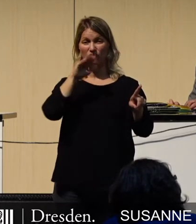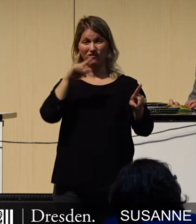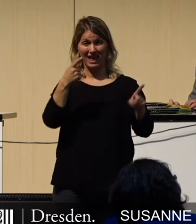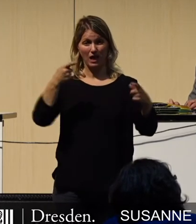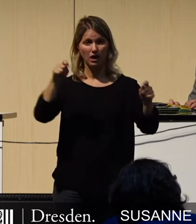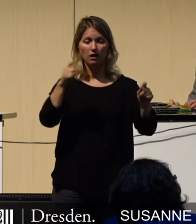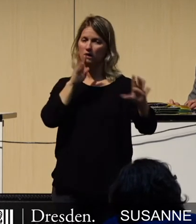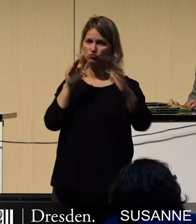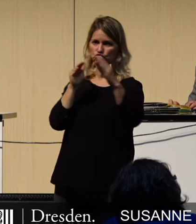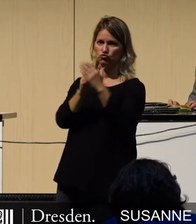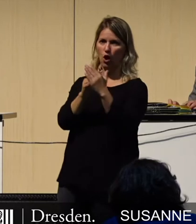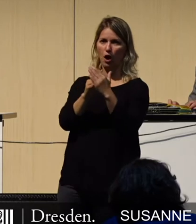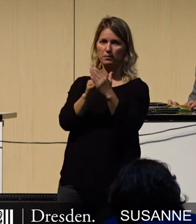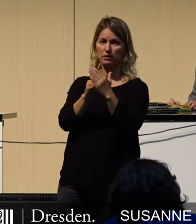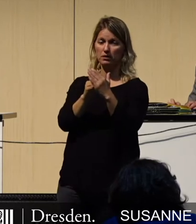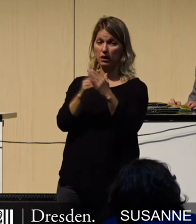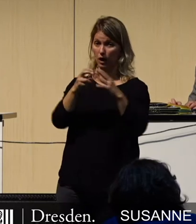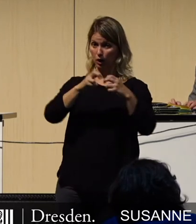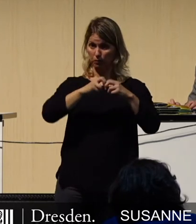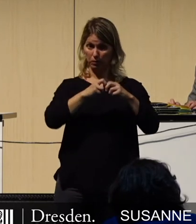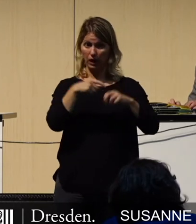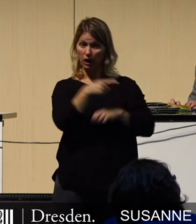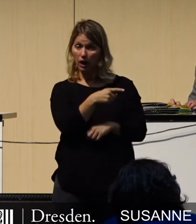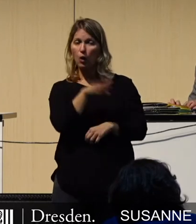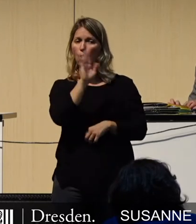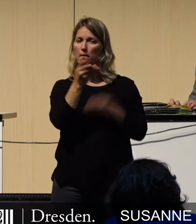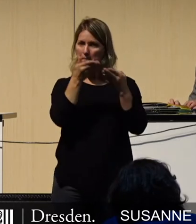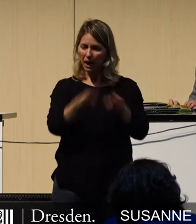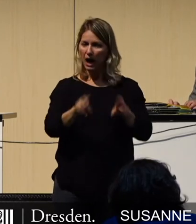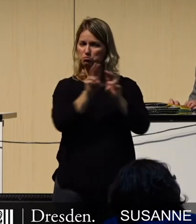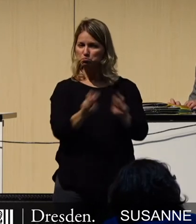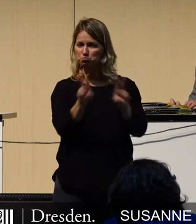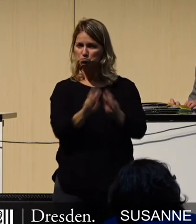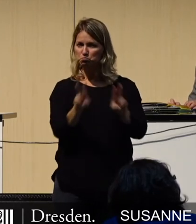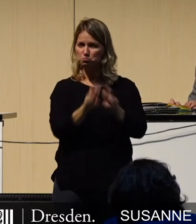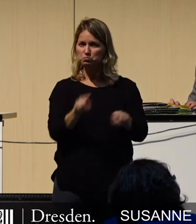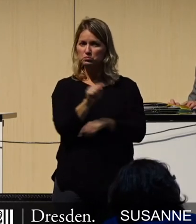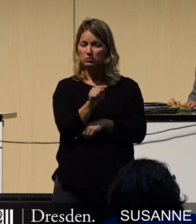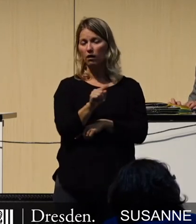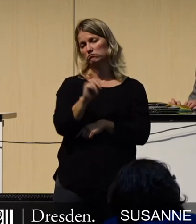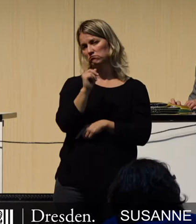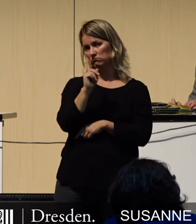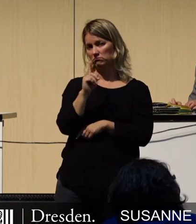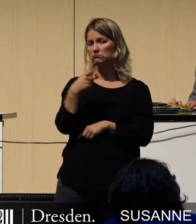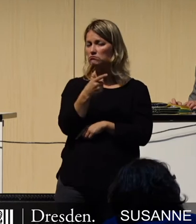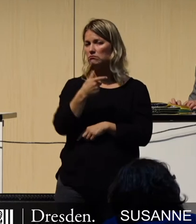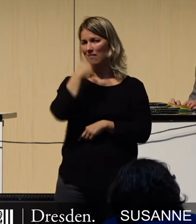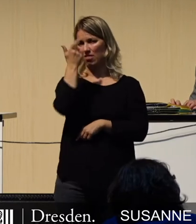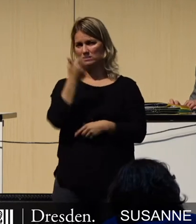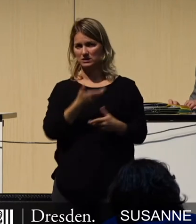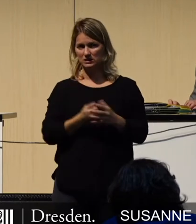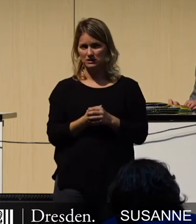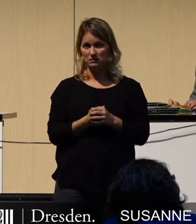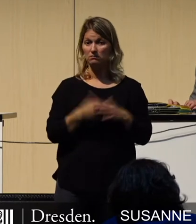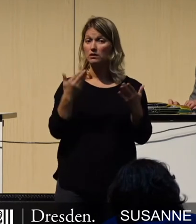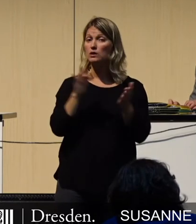sagt, ich zitiere, die Brüsseler sind keine Labormäuse, deren Gesundheit ich mit Gewinn verkaufen kann. Es gibt eben noch keine